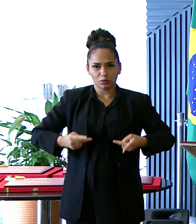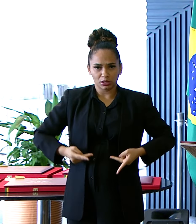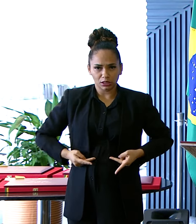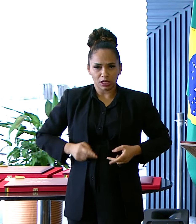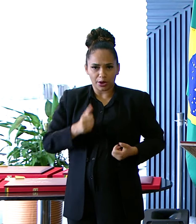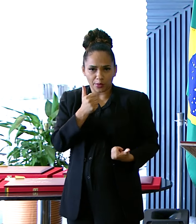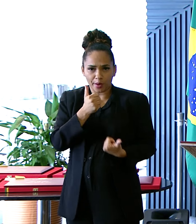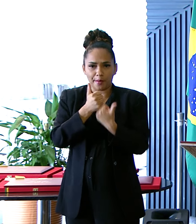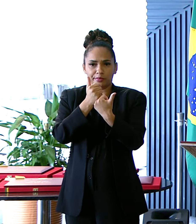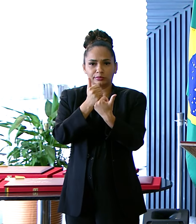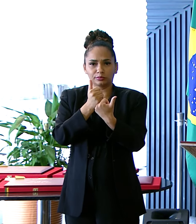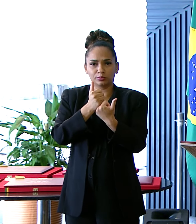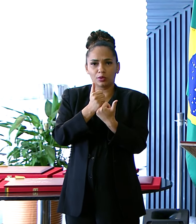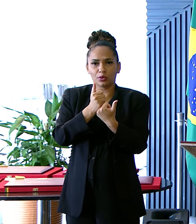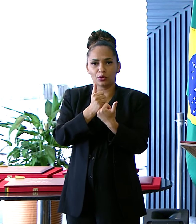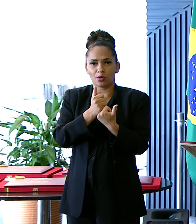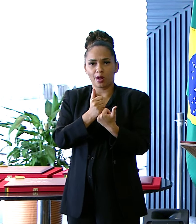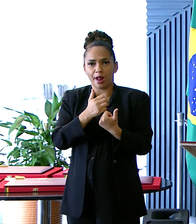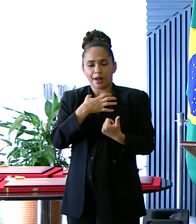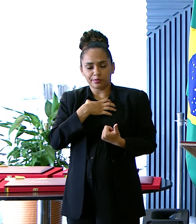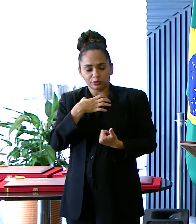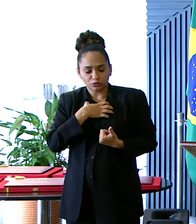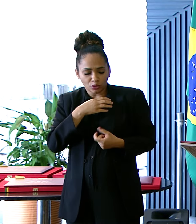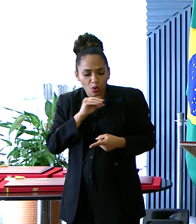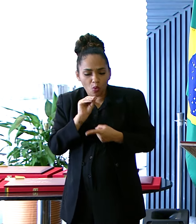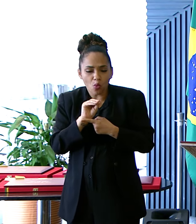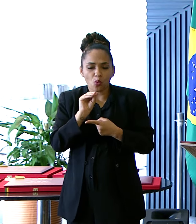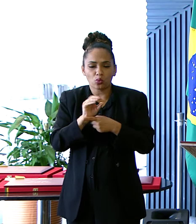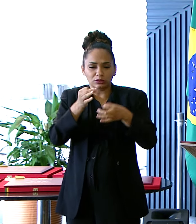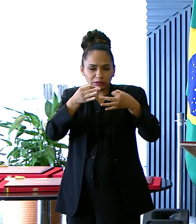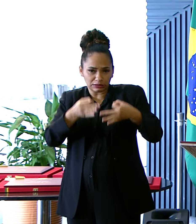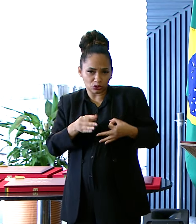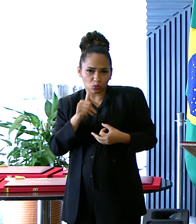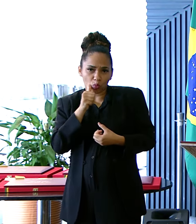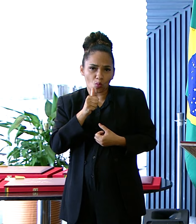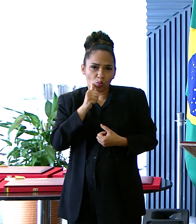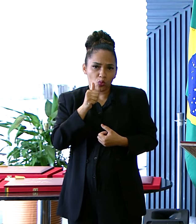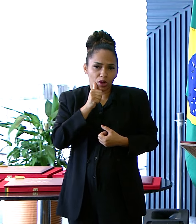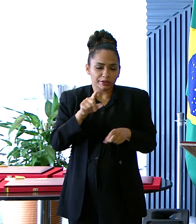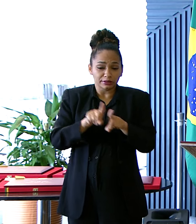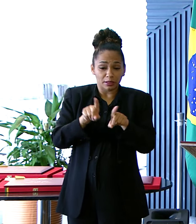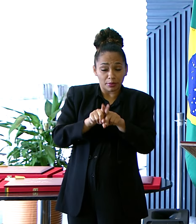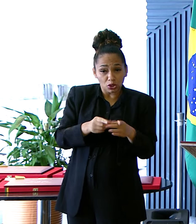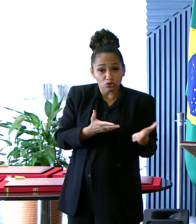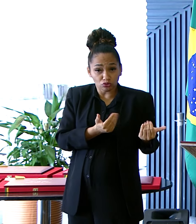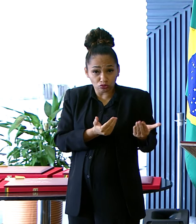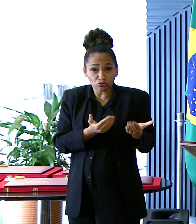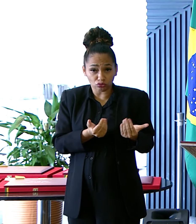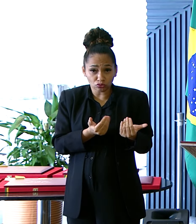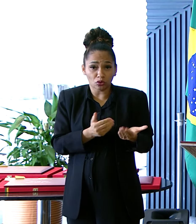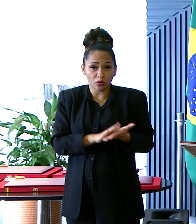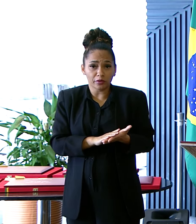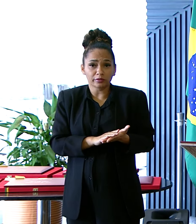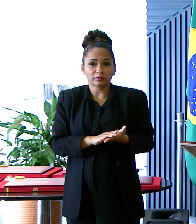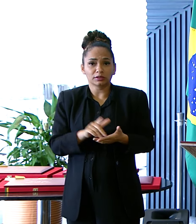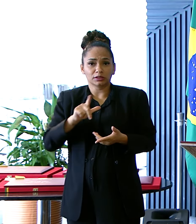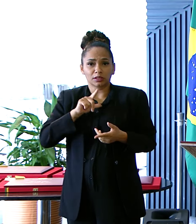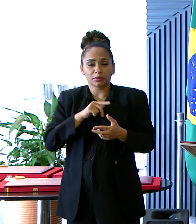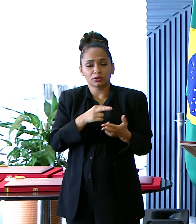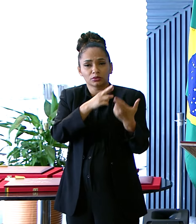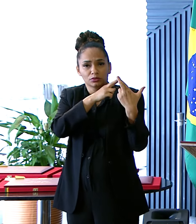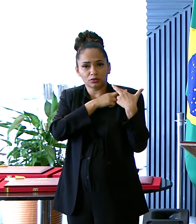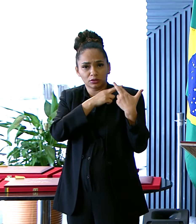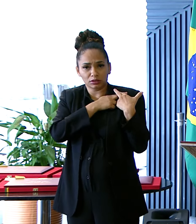O apoio Emocional Imprescindível O cuidado Integral Com mulheres E meninas E para além Do compromisso De excelência